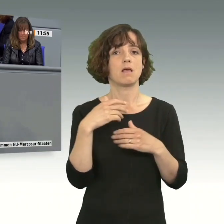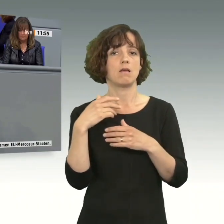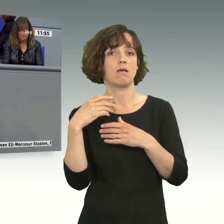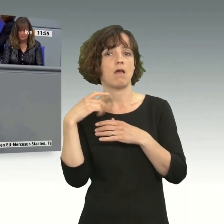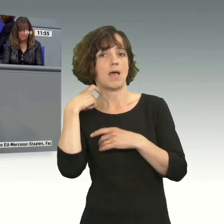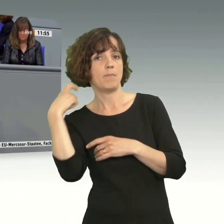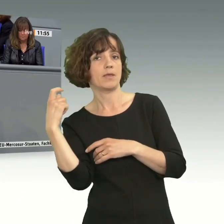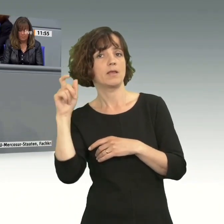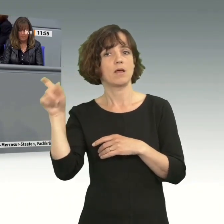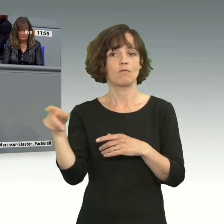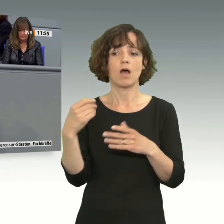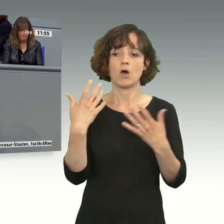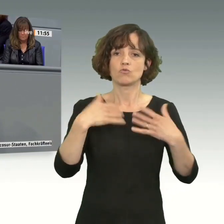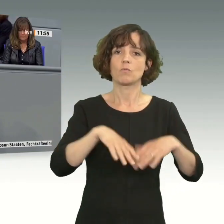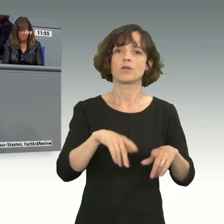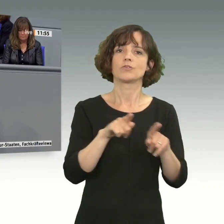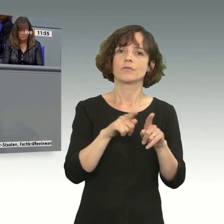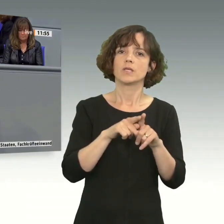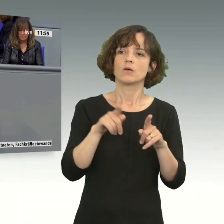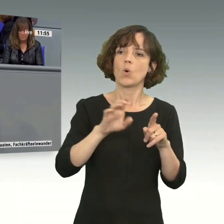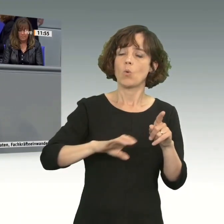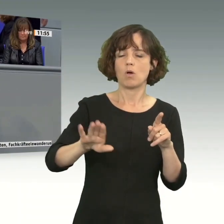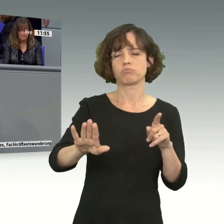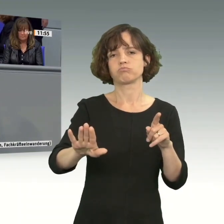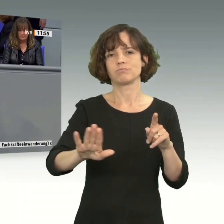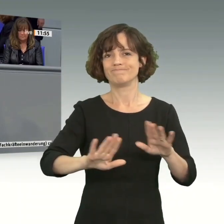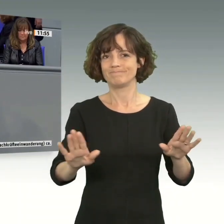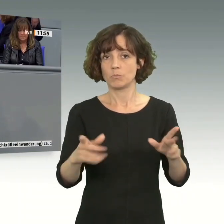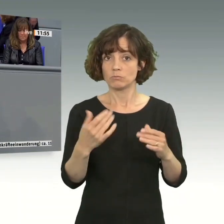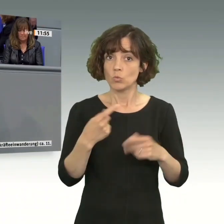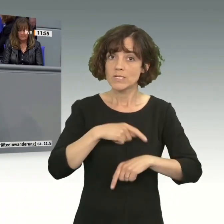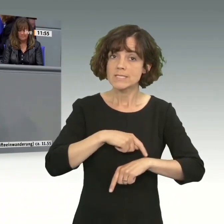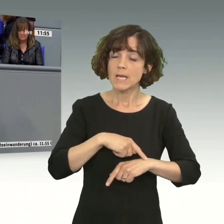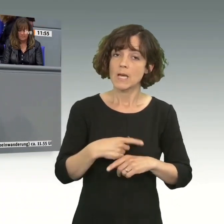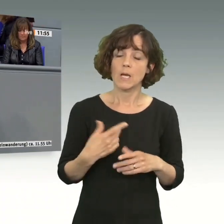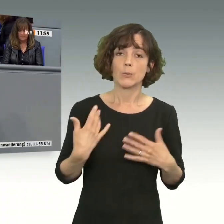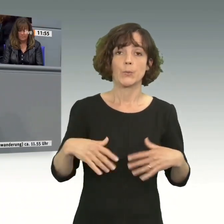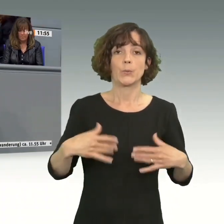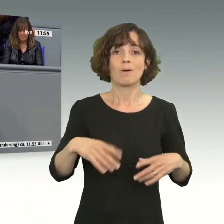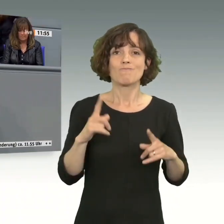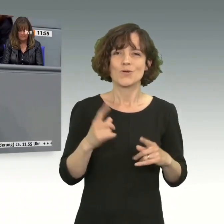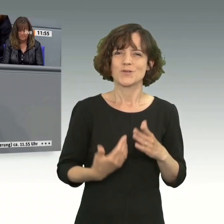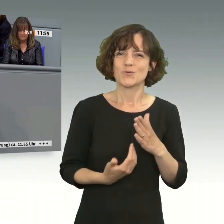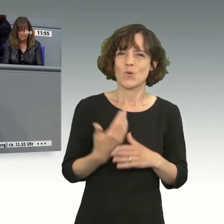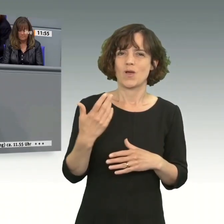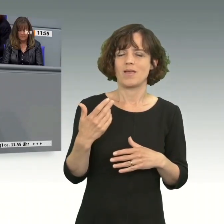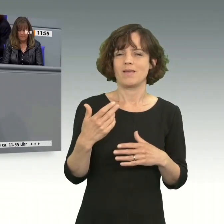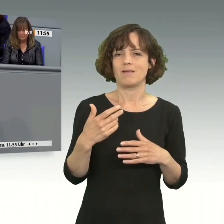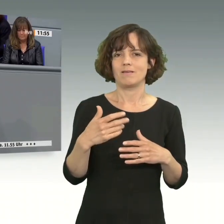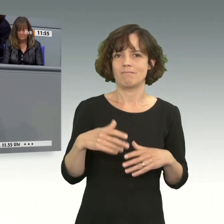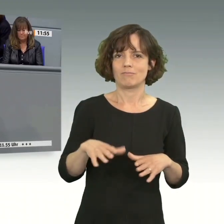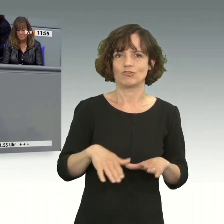die Tür für Investitionen aus Europa. Es ist also höchste Zeit, ein neues Kapitel für Handel und